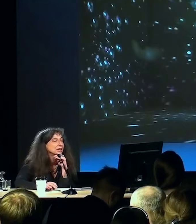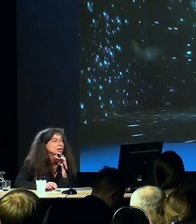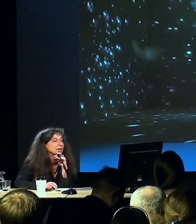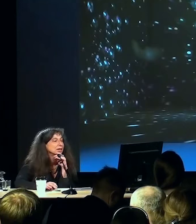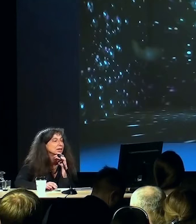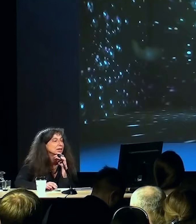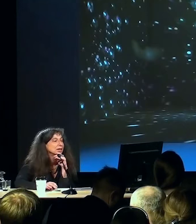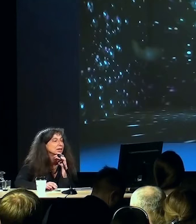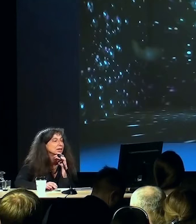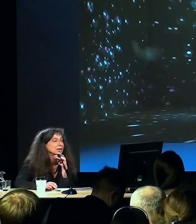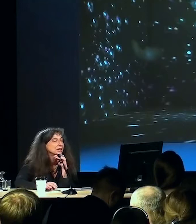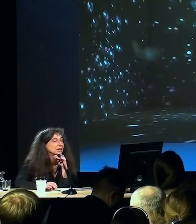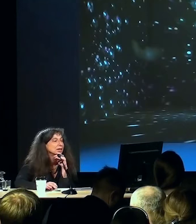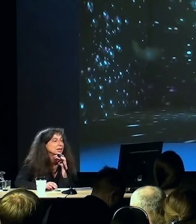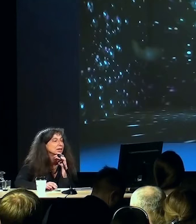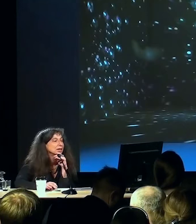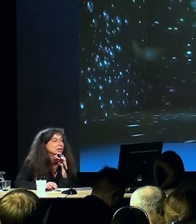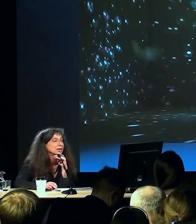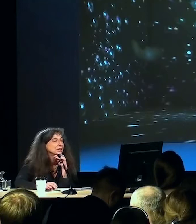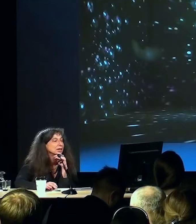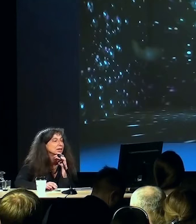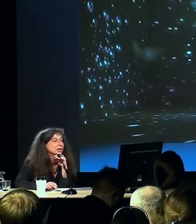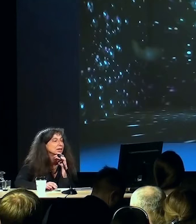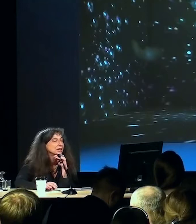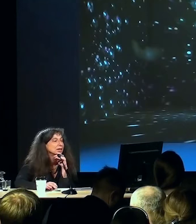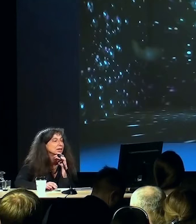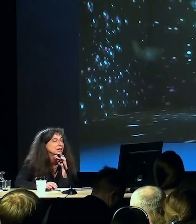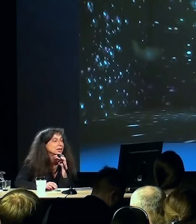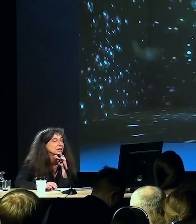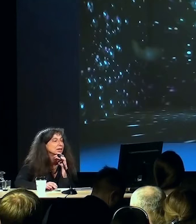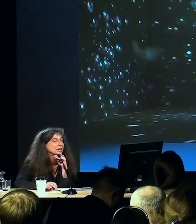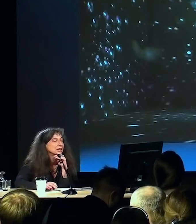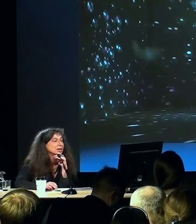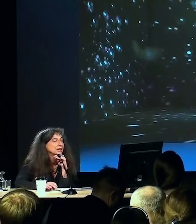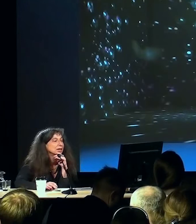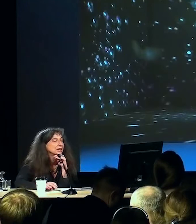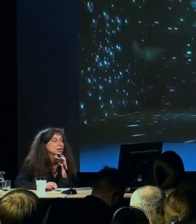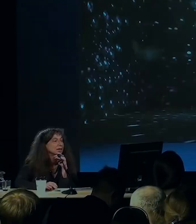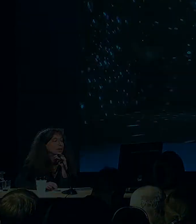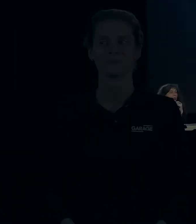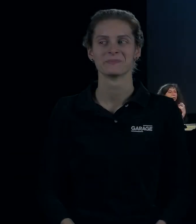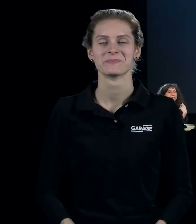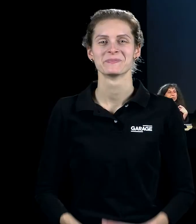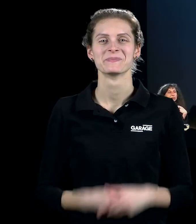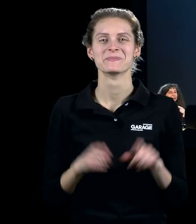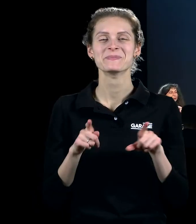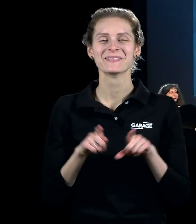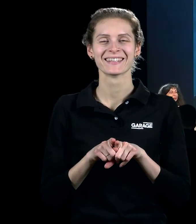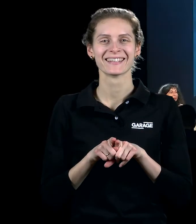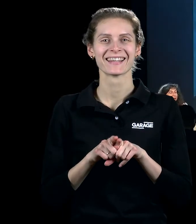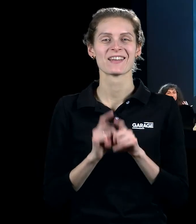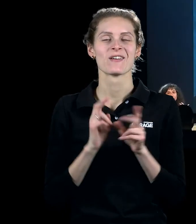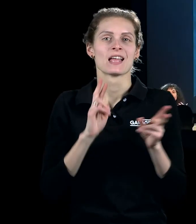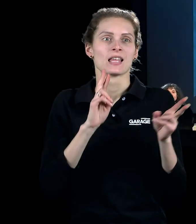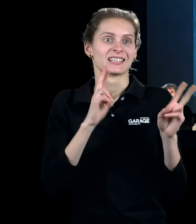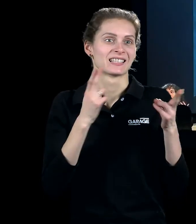Свет, исходящий из отверстий в нем, отражается круглыми пятнами разных размеров на стенах комнаты. Но за всей